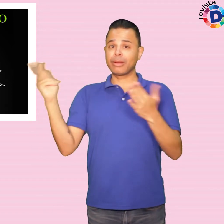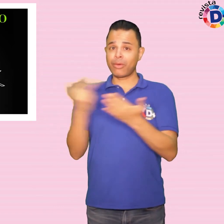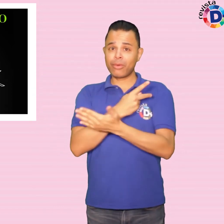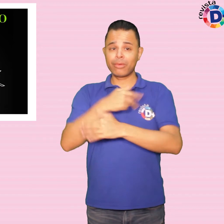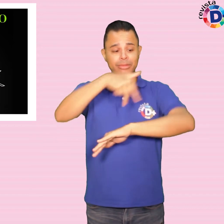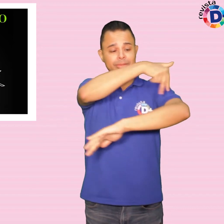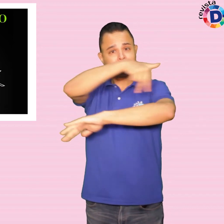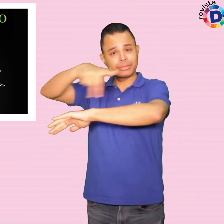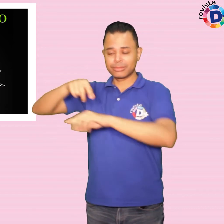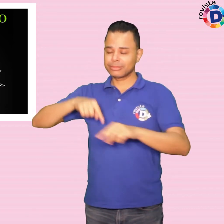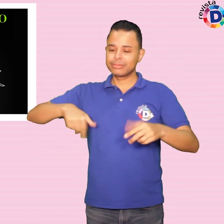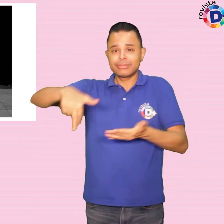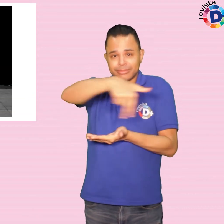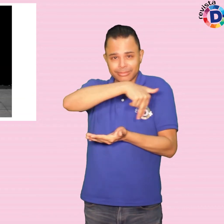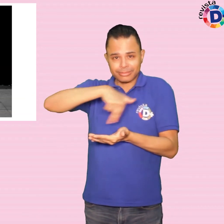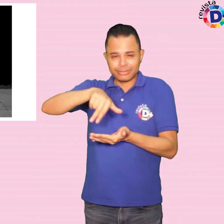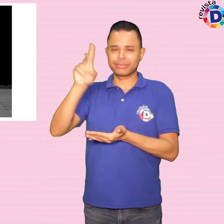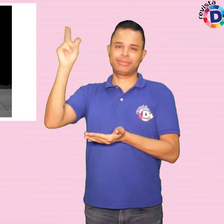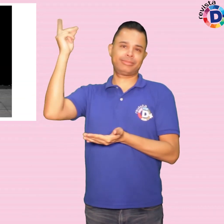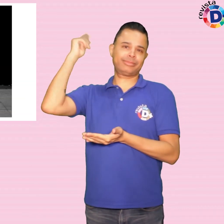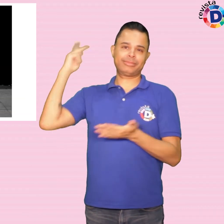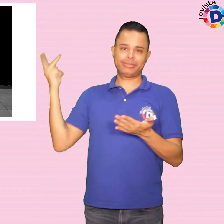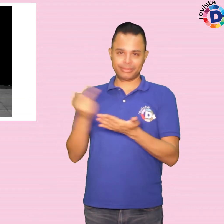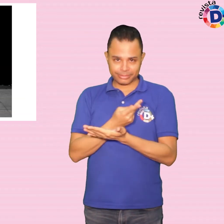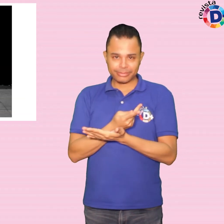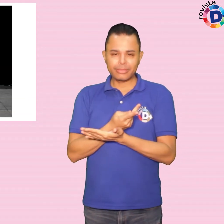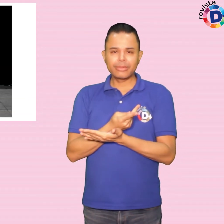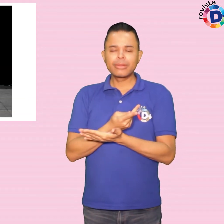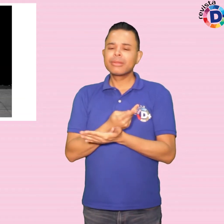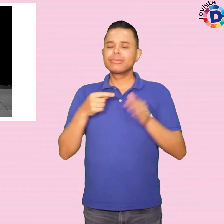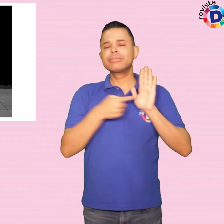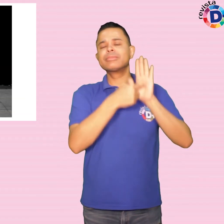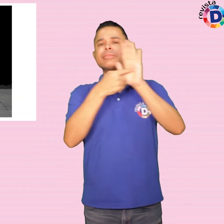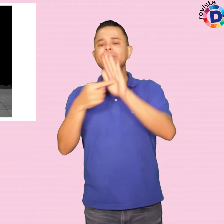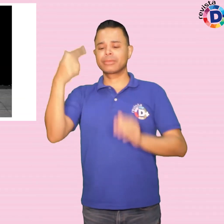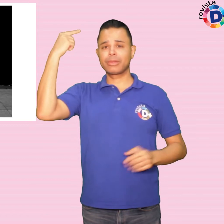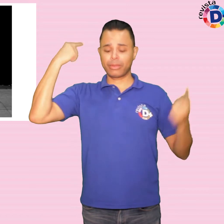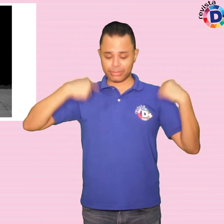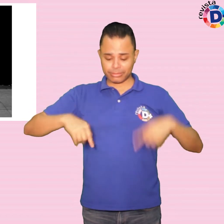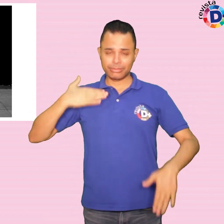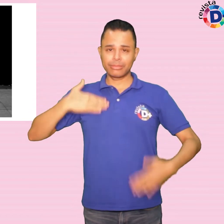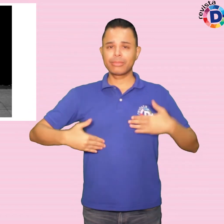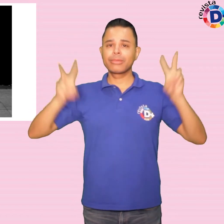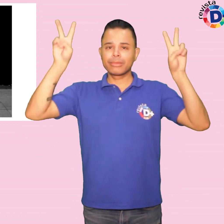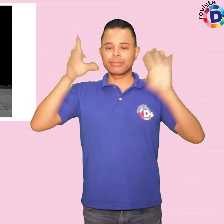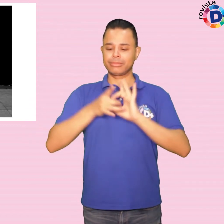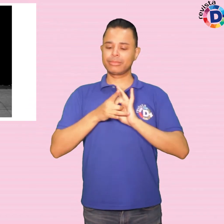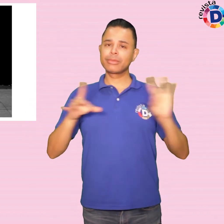Todo o trabalho gira em torno da ideia da liberdade corporal, vivenciada através